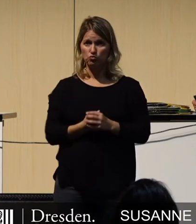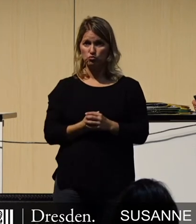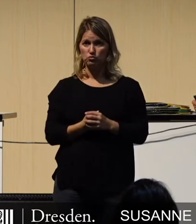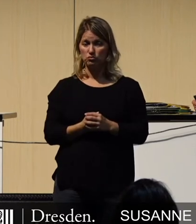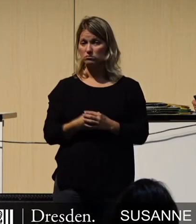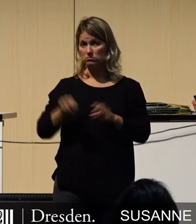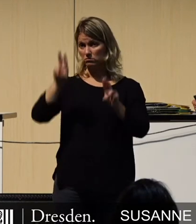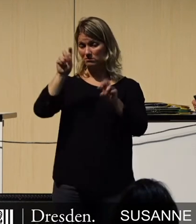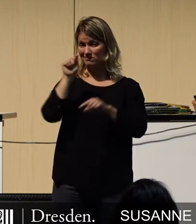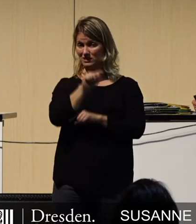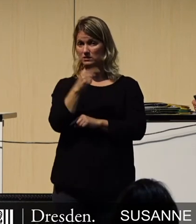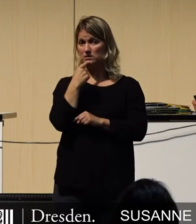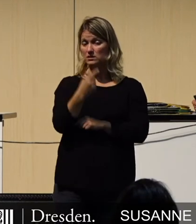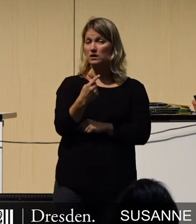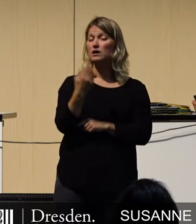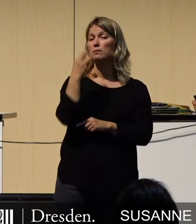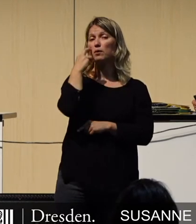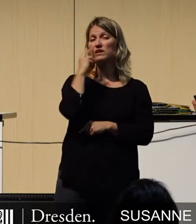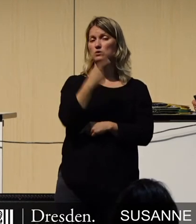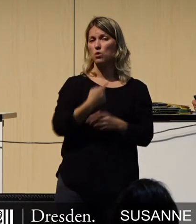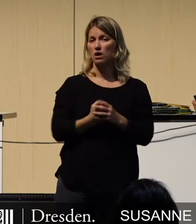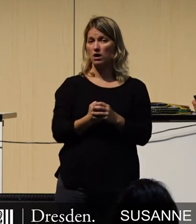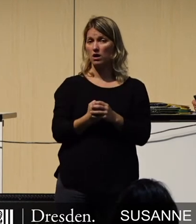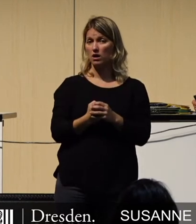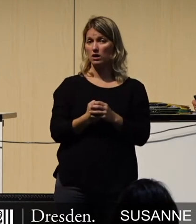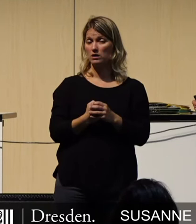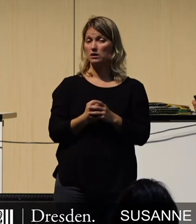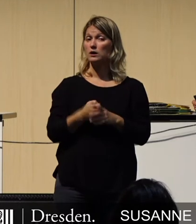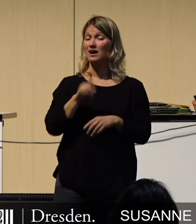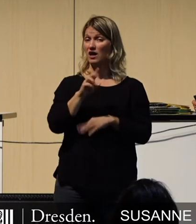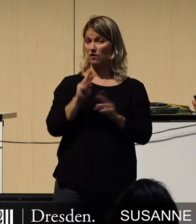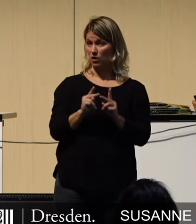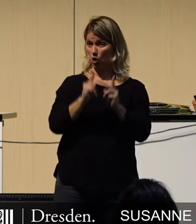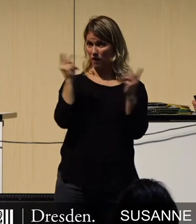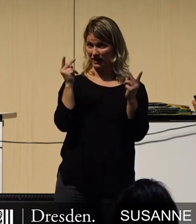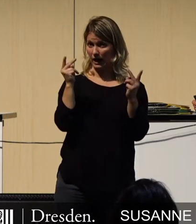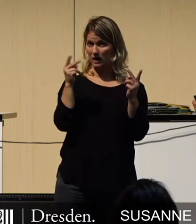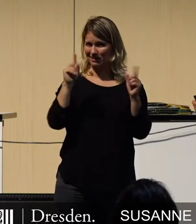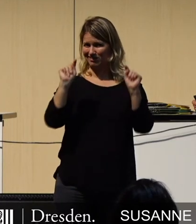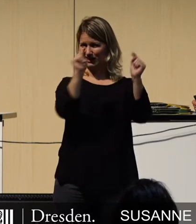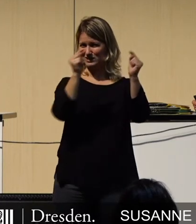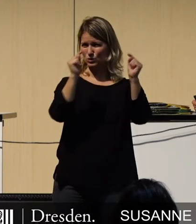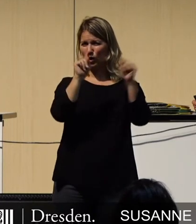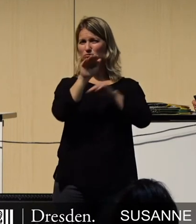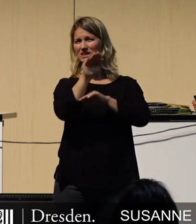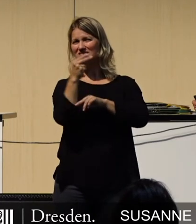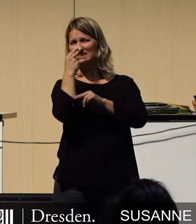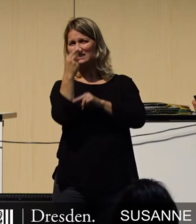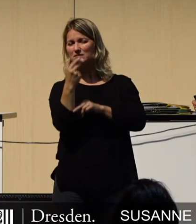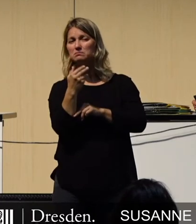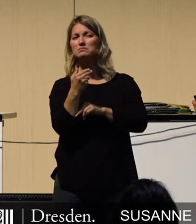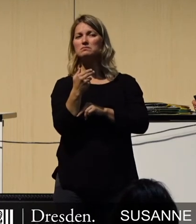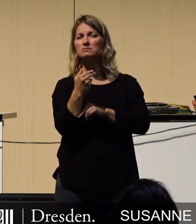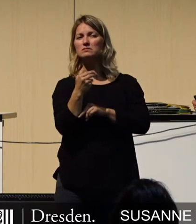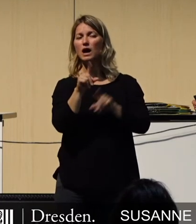Professor Fettweis. Er sagt, wenn wir uns die Diskussion in der Öffentlichkeit anschauen, dann heißt das für uns, wir